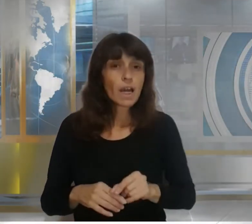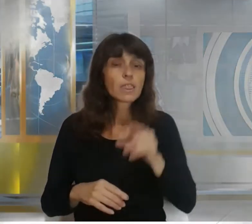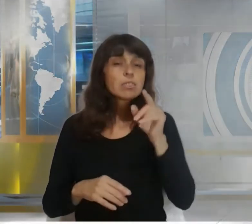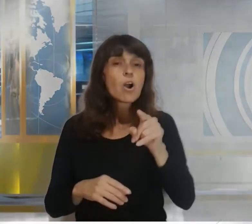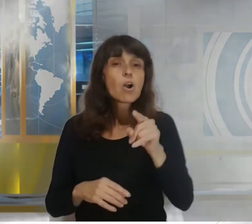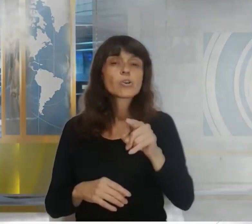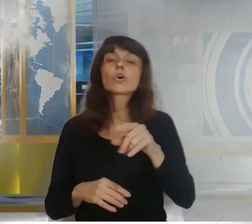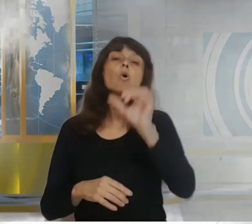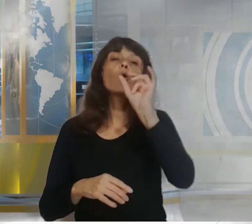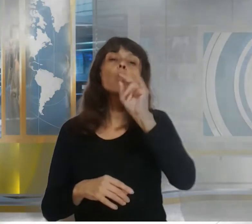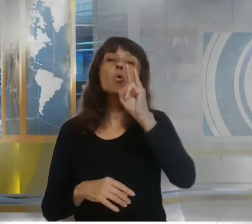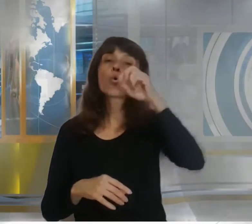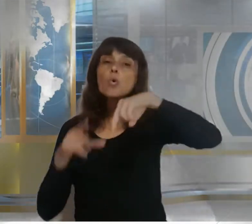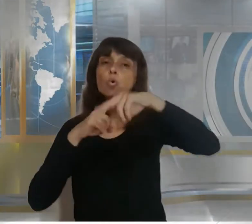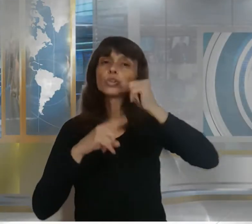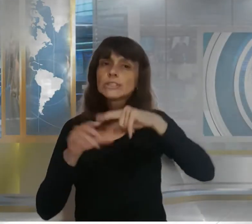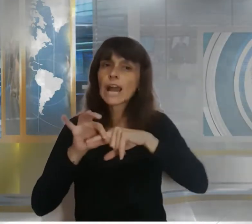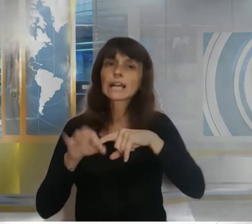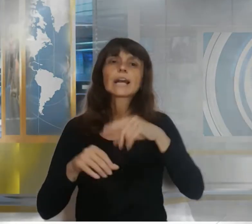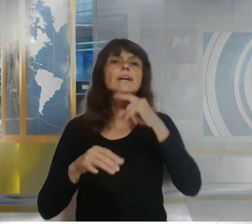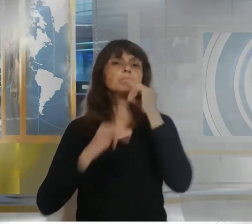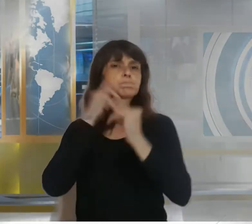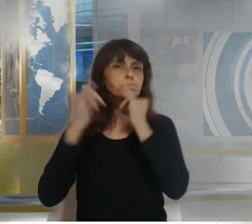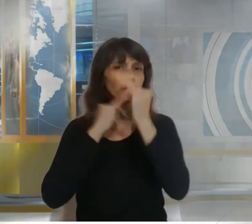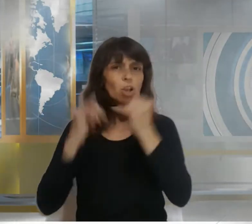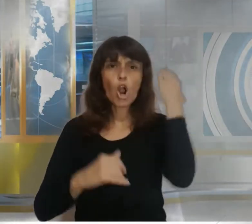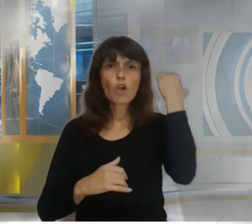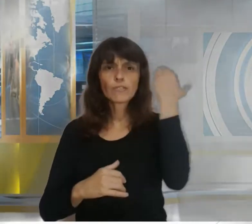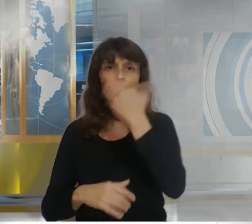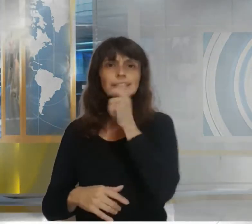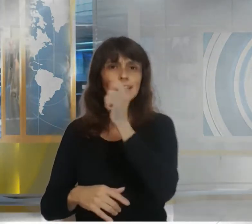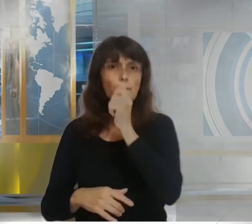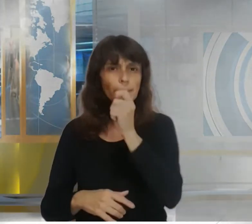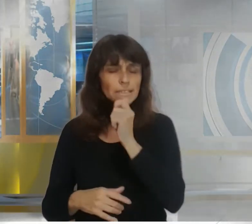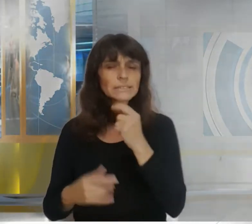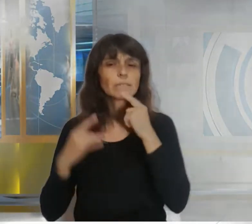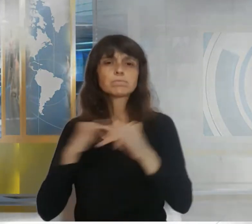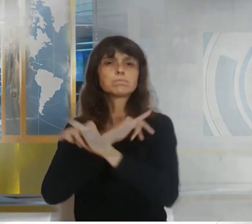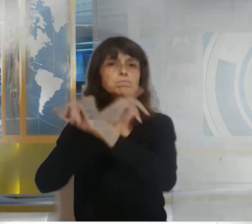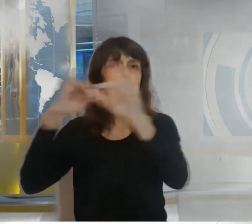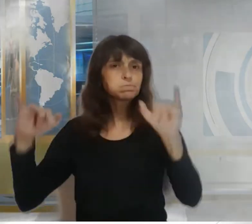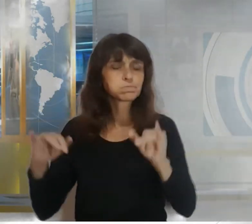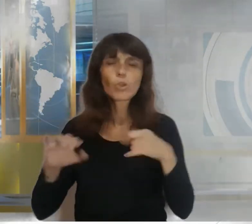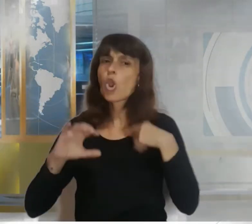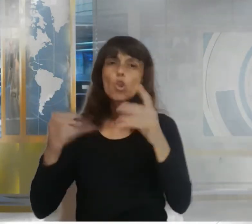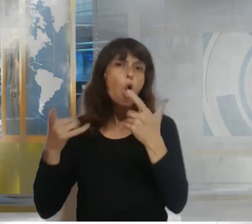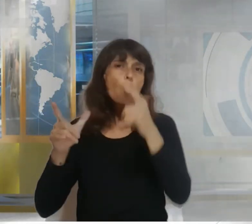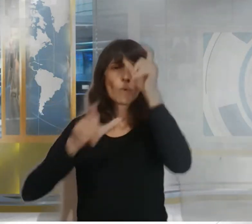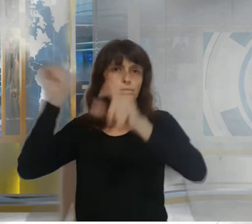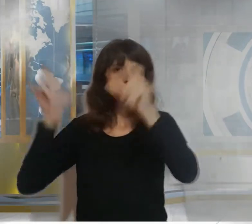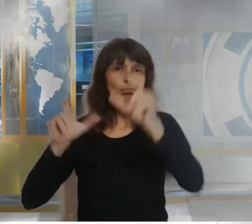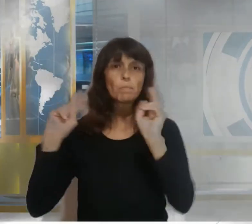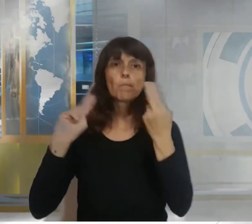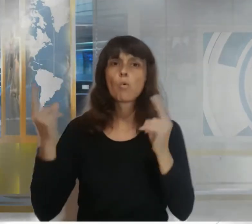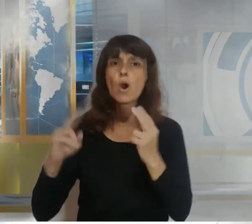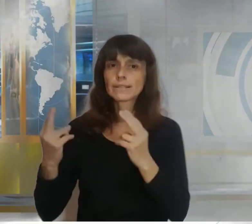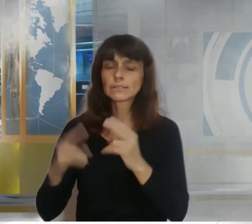conferencia de prensa en la que precisó que no hubo víctimas fatales Después del terremoto de 1944